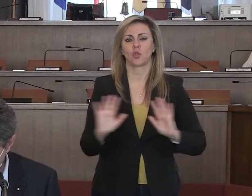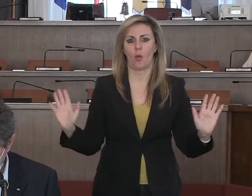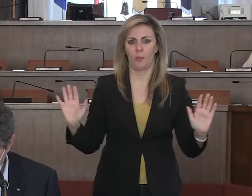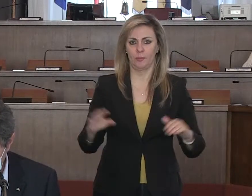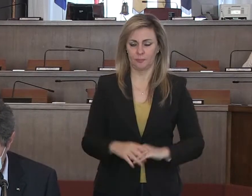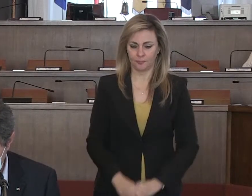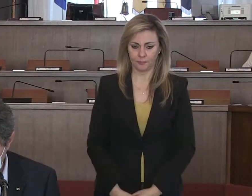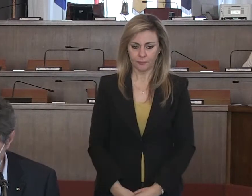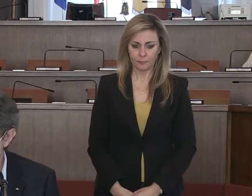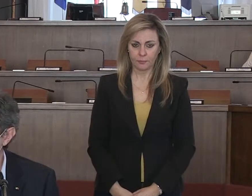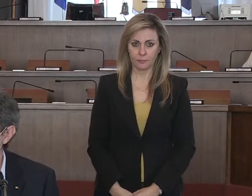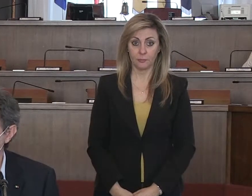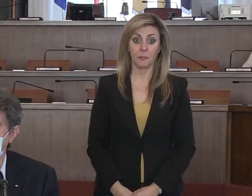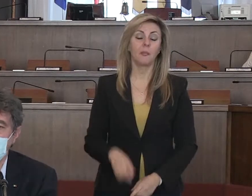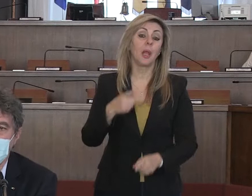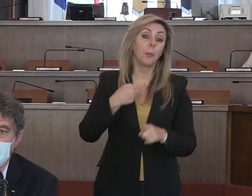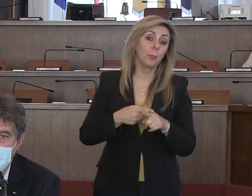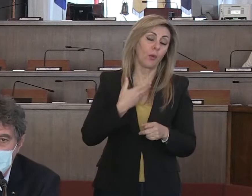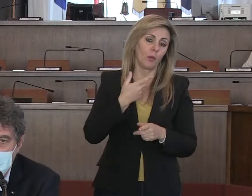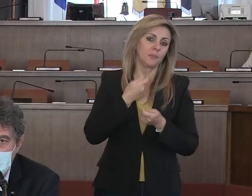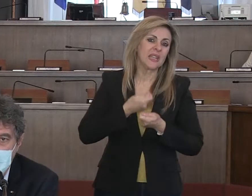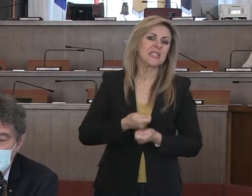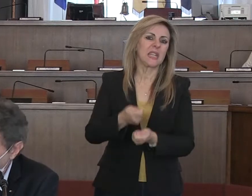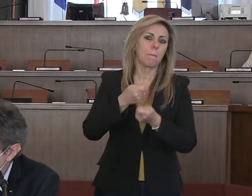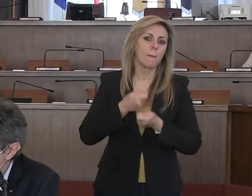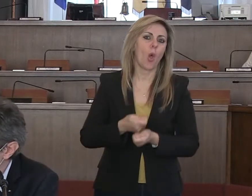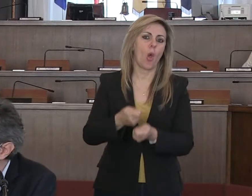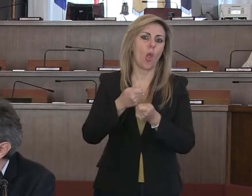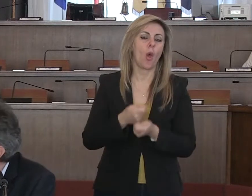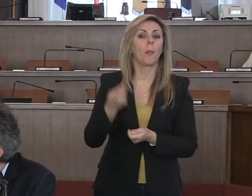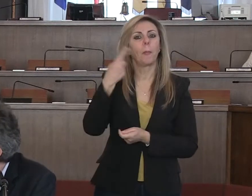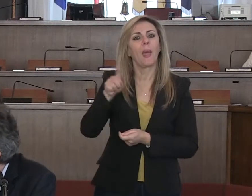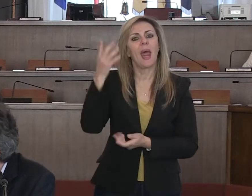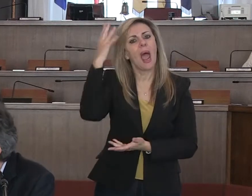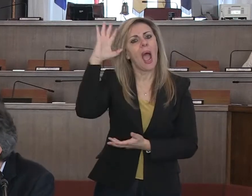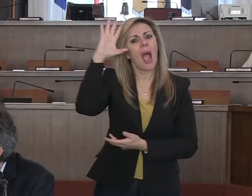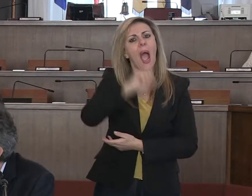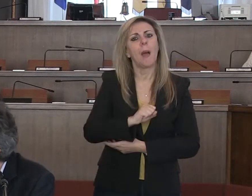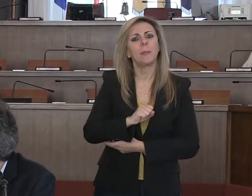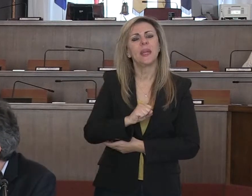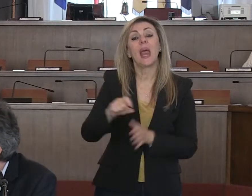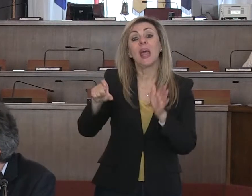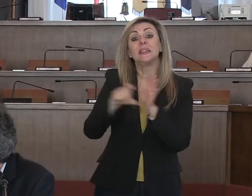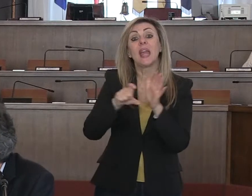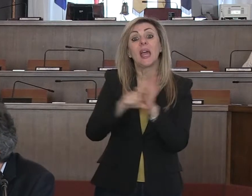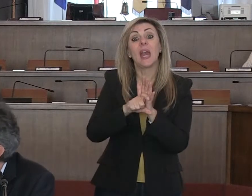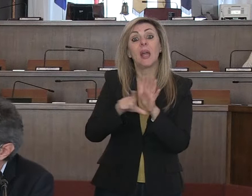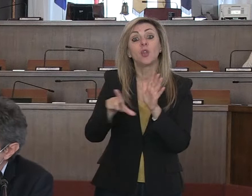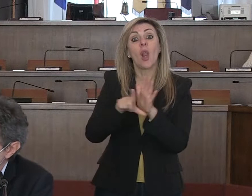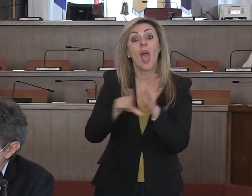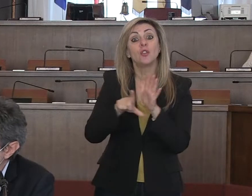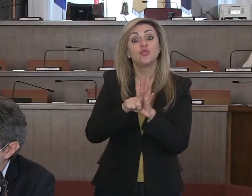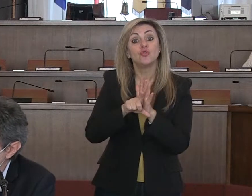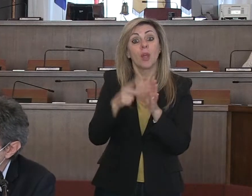In più stiamo stimolando, anche cercando di capire se le norme presenti nel decreto legge sono sufficienti,